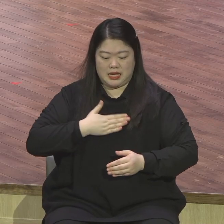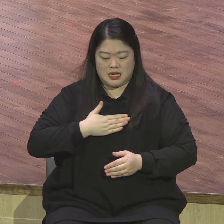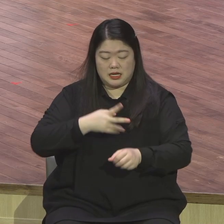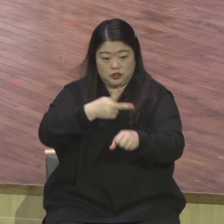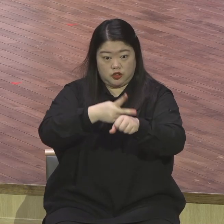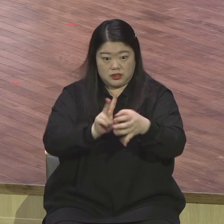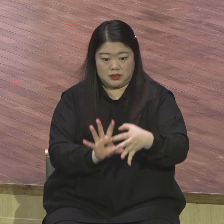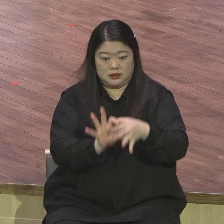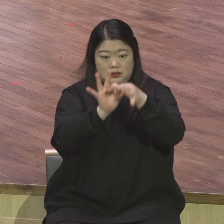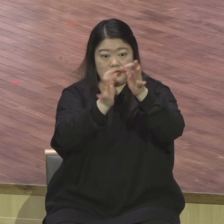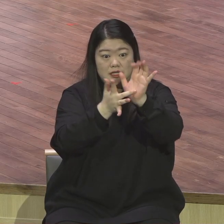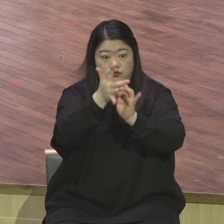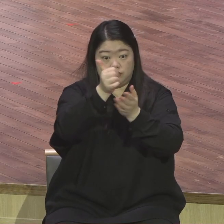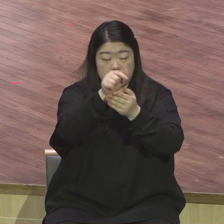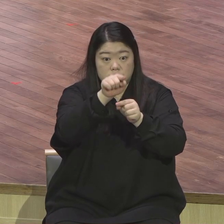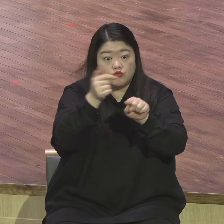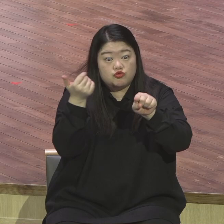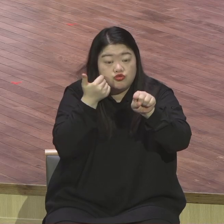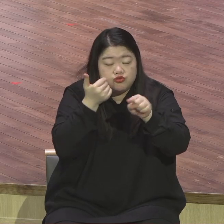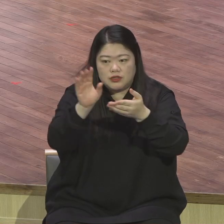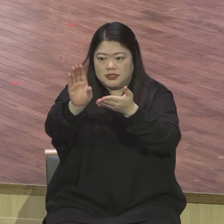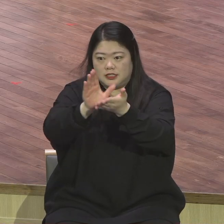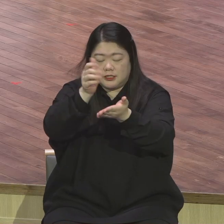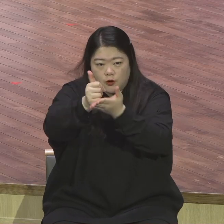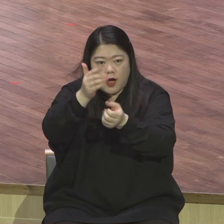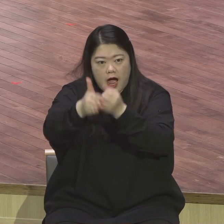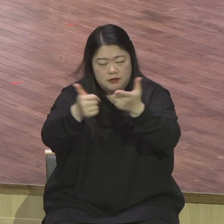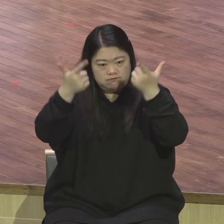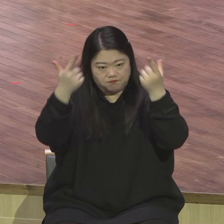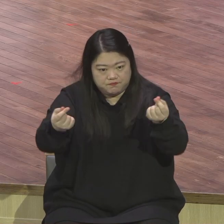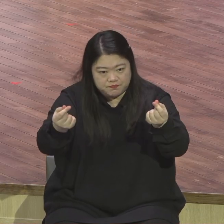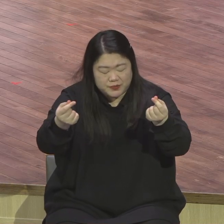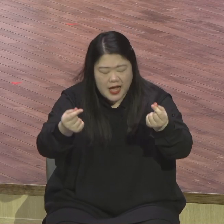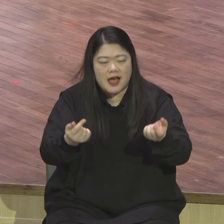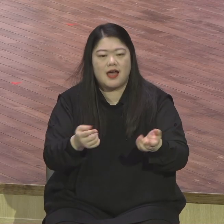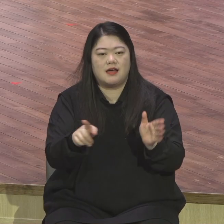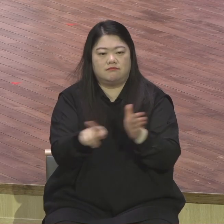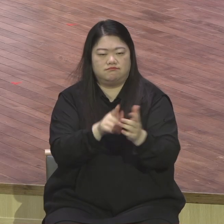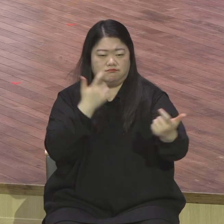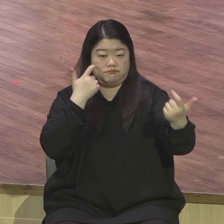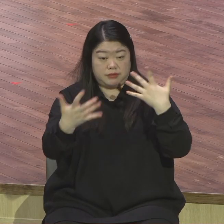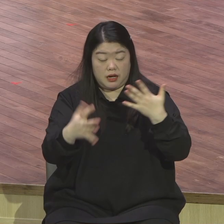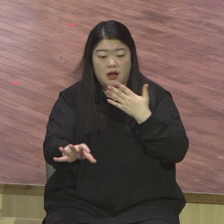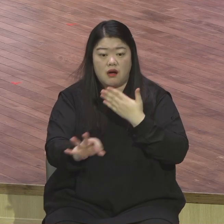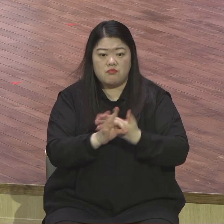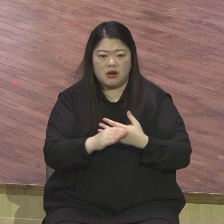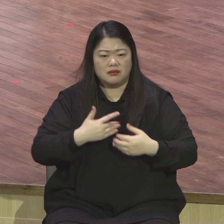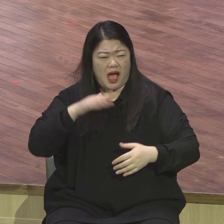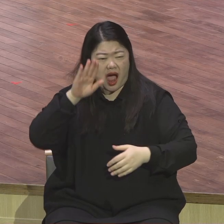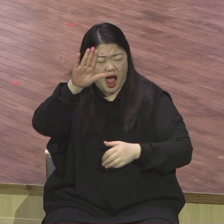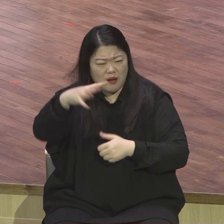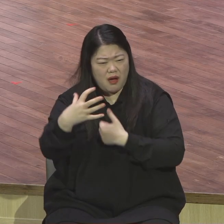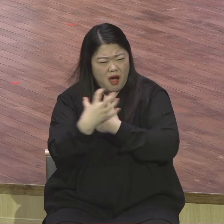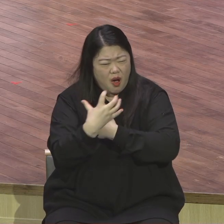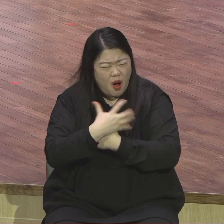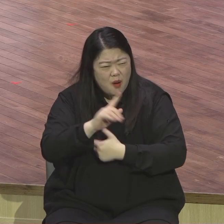예수님의 성천 이후에 사역을 하면서 당할 고난과 역경 그 많은